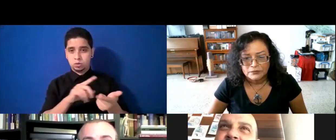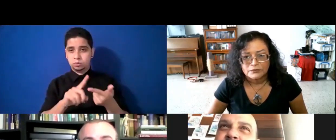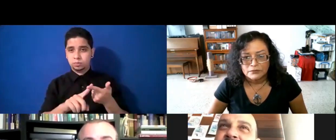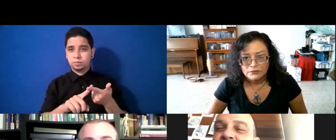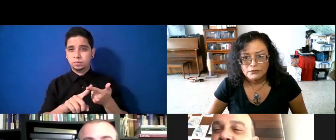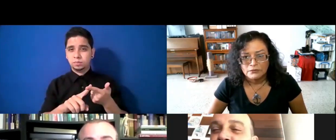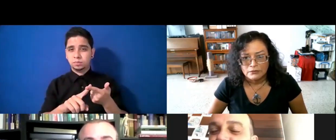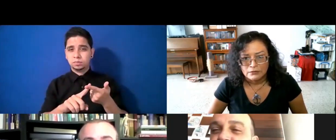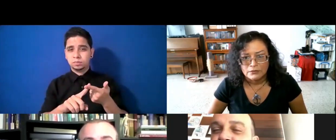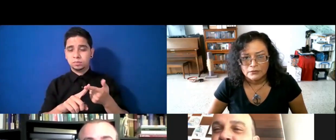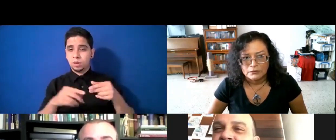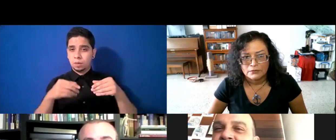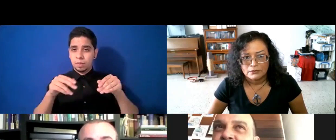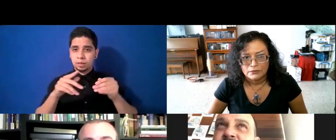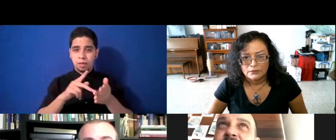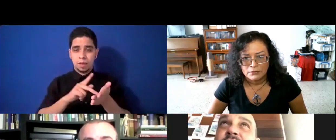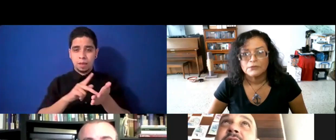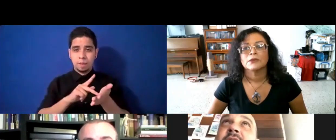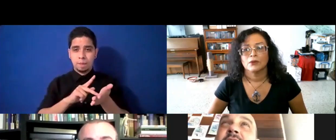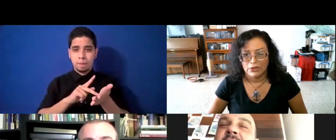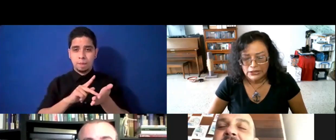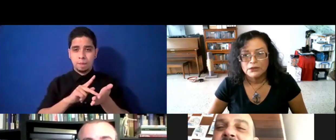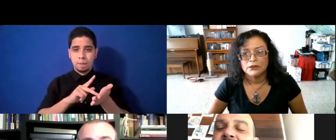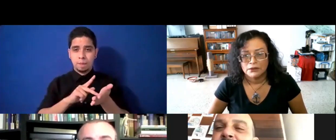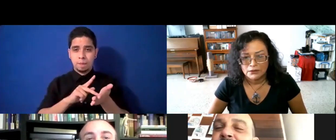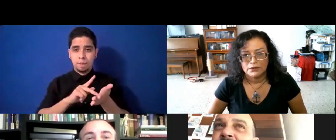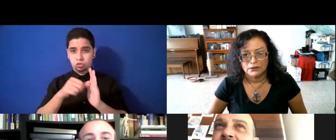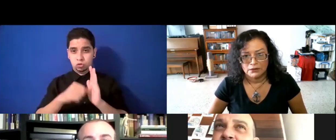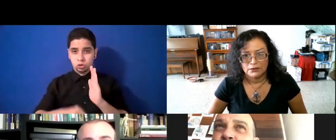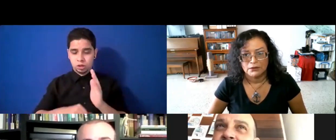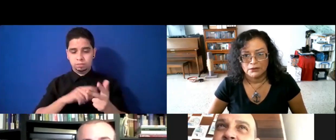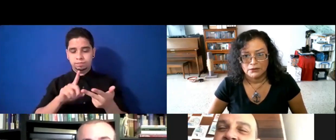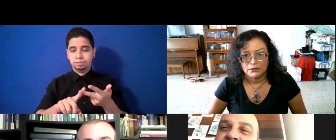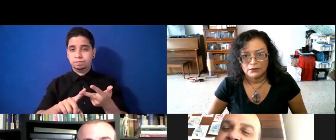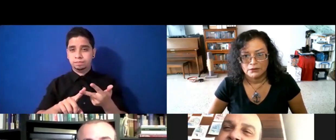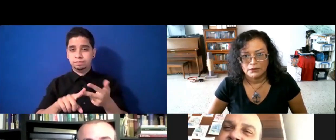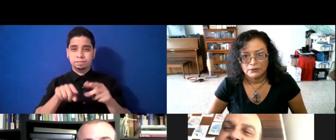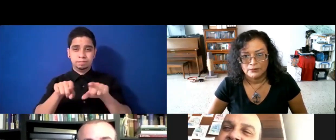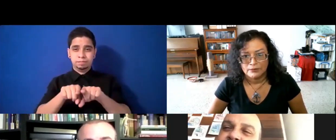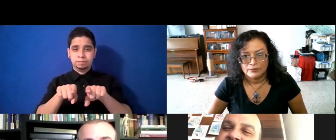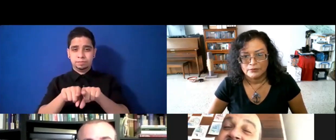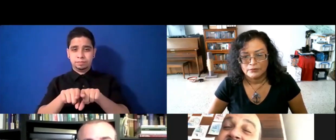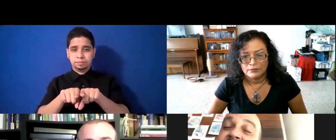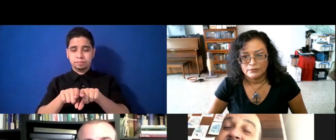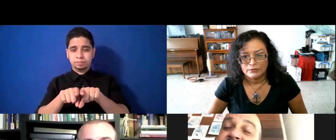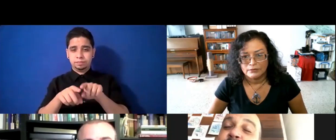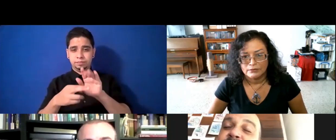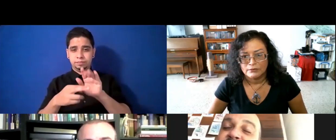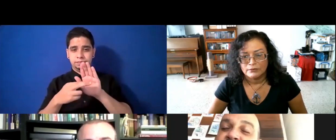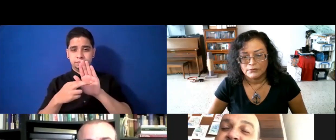venta de productos quirúrgicos. Estuve también de supervisor de